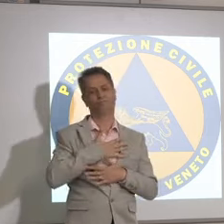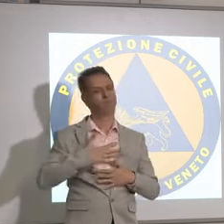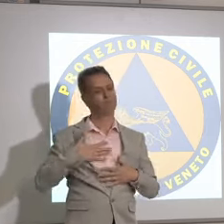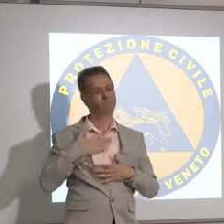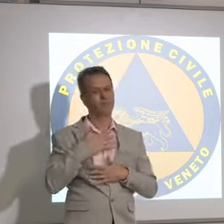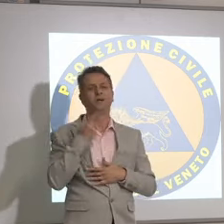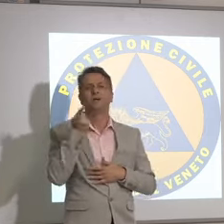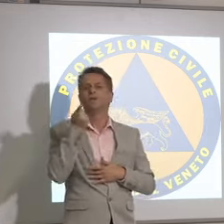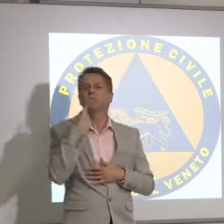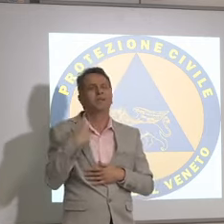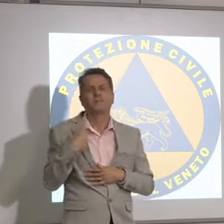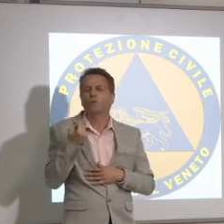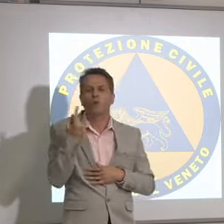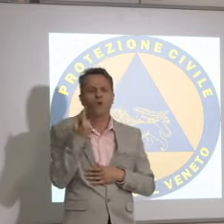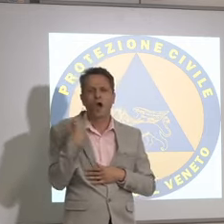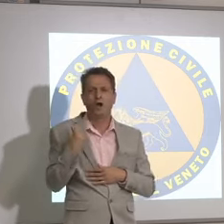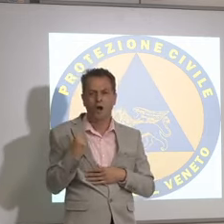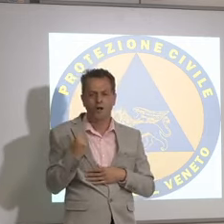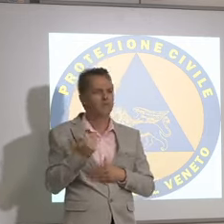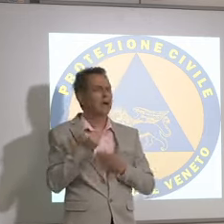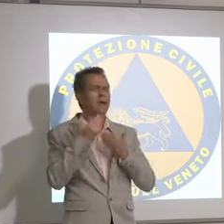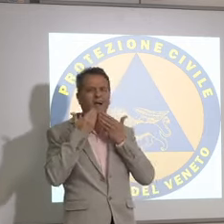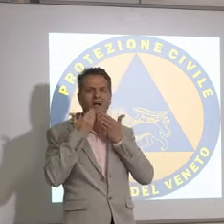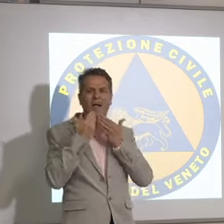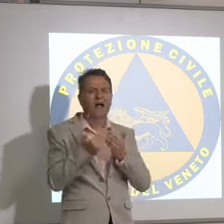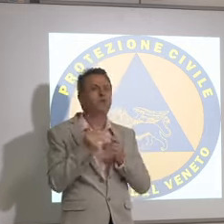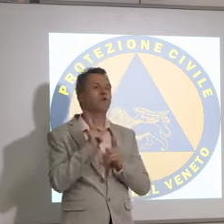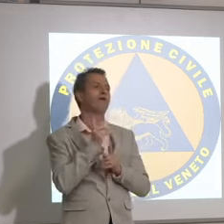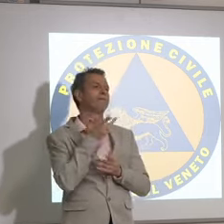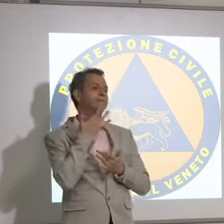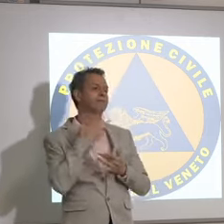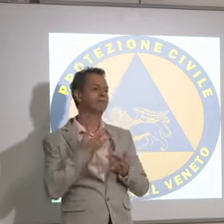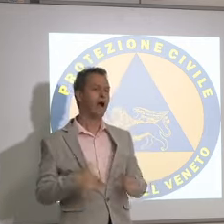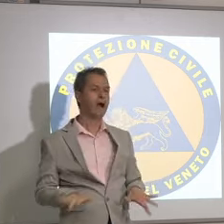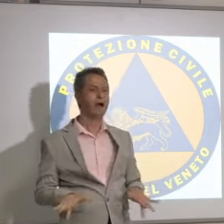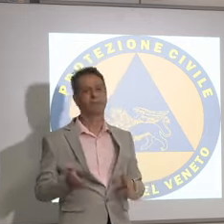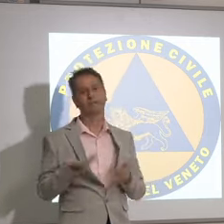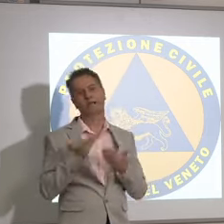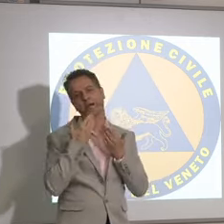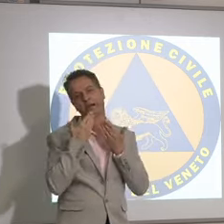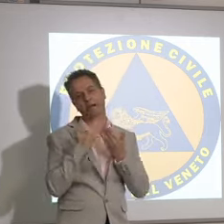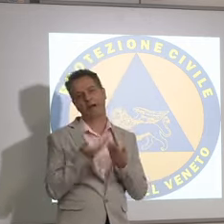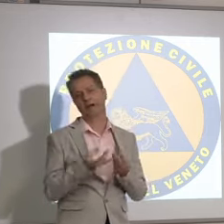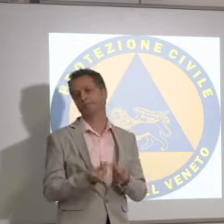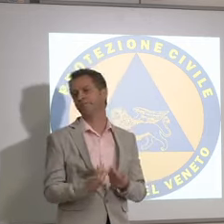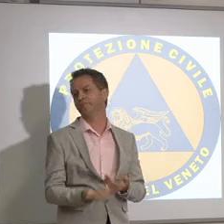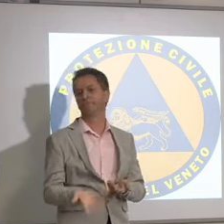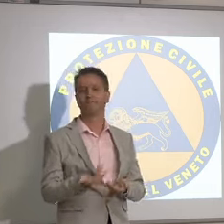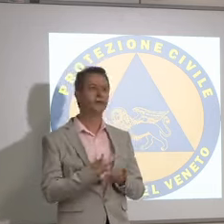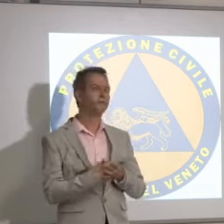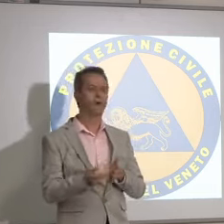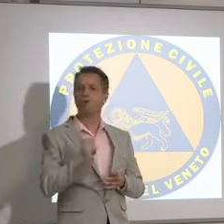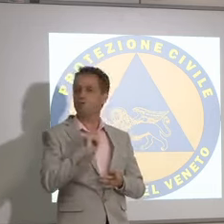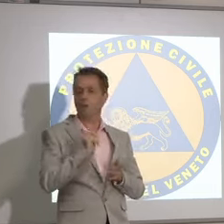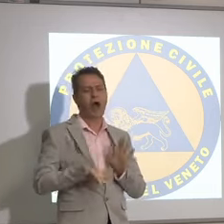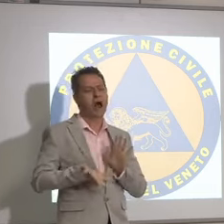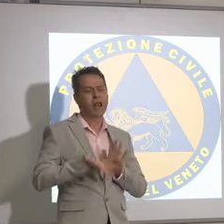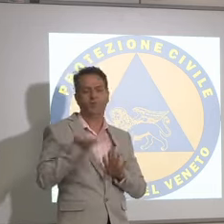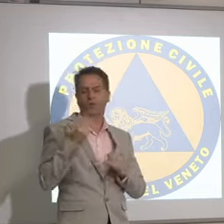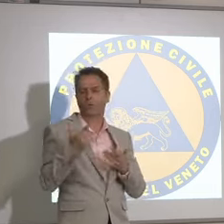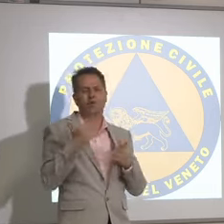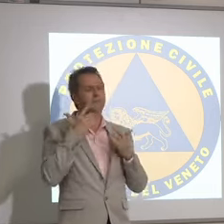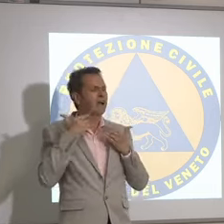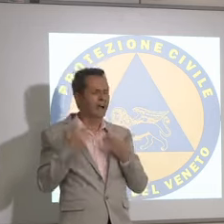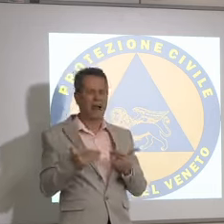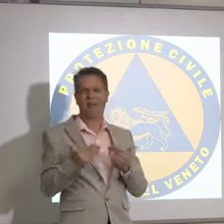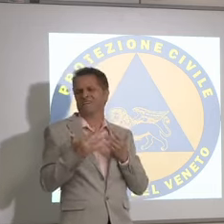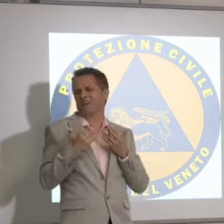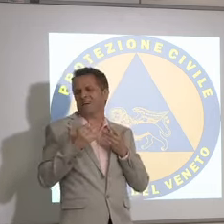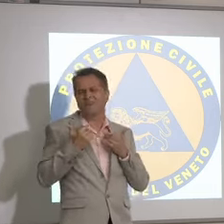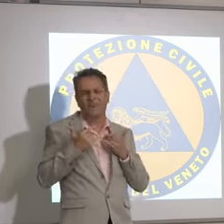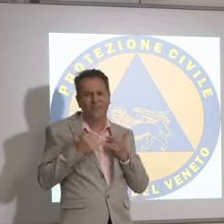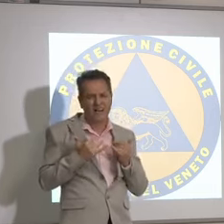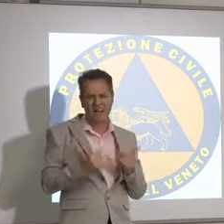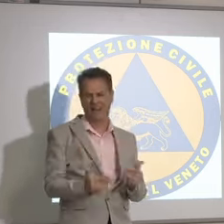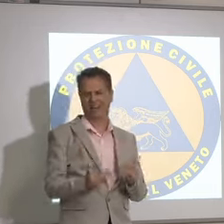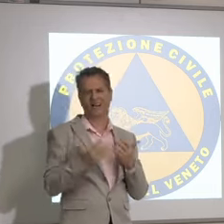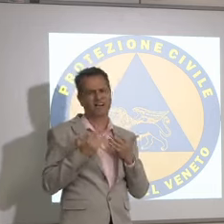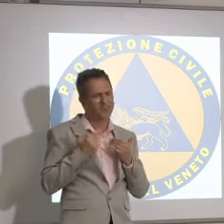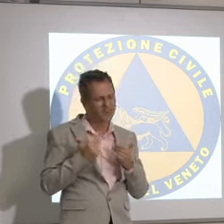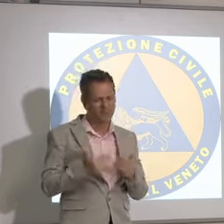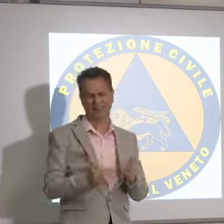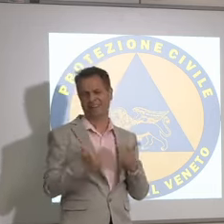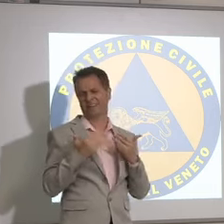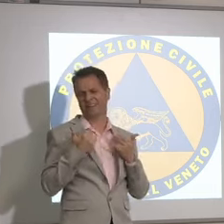e rappresento le persone sorde e le dico che hanno un gradimento molto alto io non voglio fare un semplice